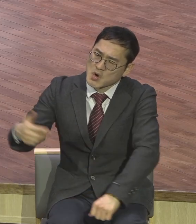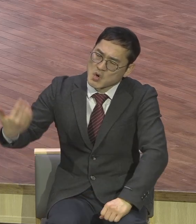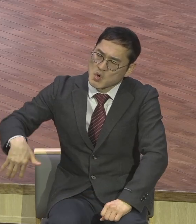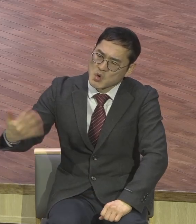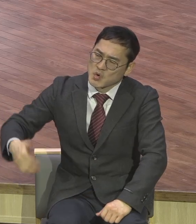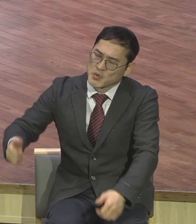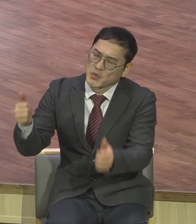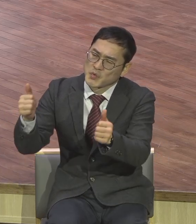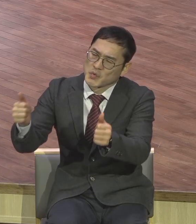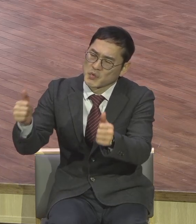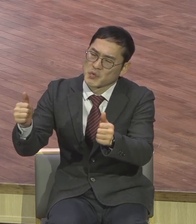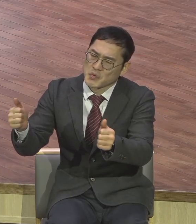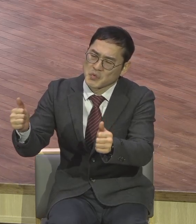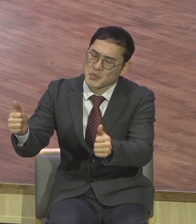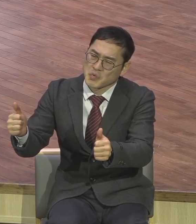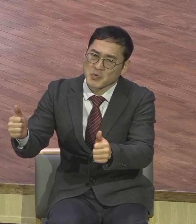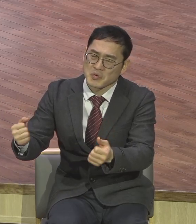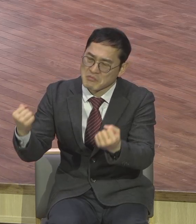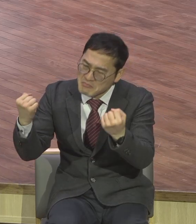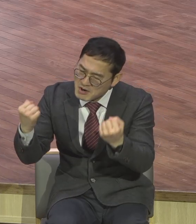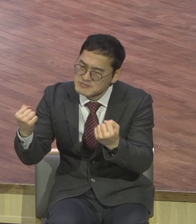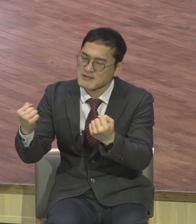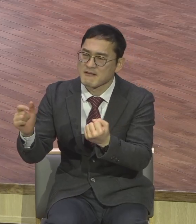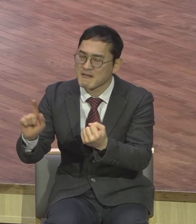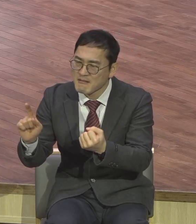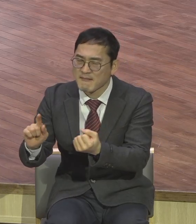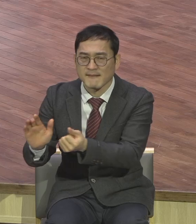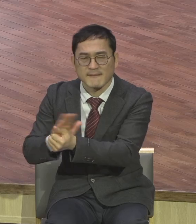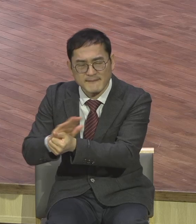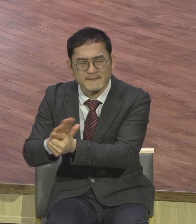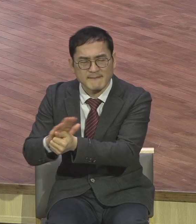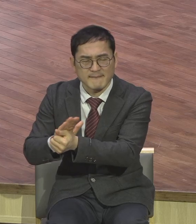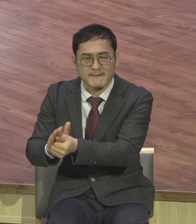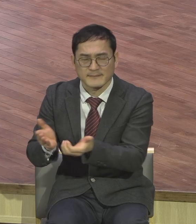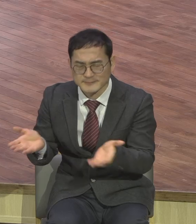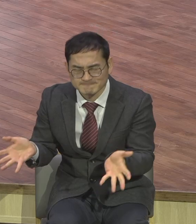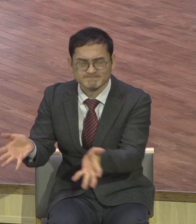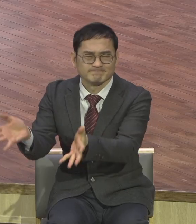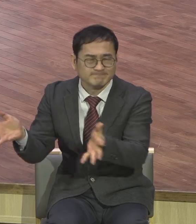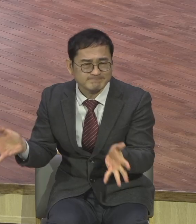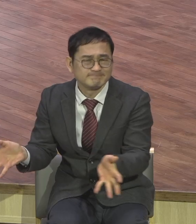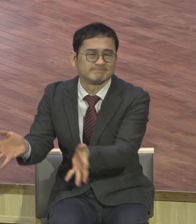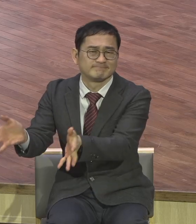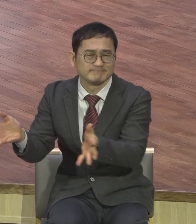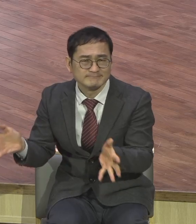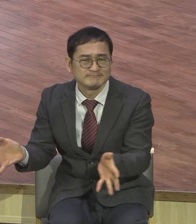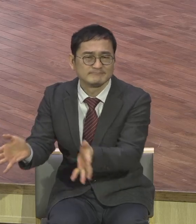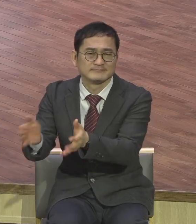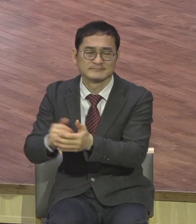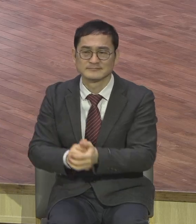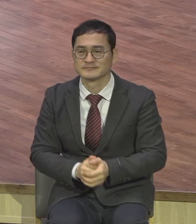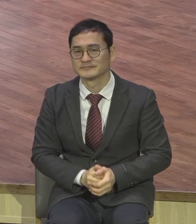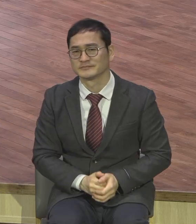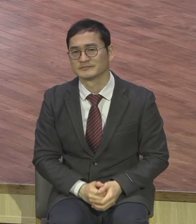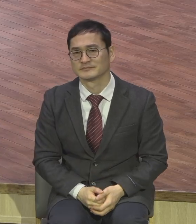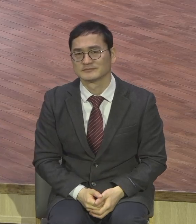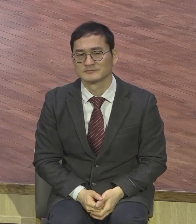국장님 대단하십니다 부장님 대단하십니다 우리 선생님 계속 격려 위로하고 교육자를 보고 교육장님 생활을 들여서 하나님 상이